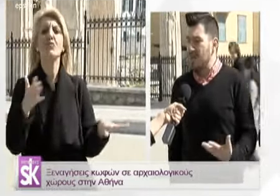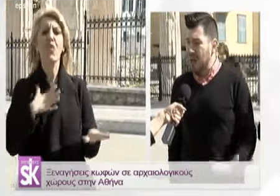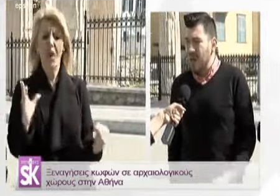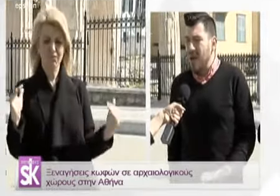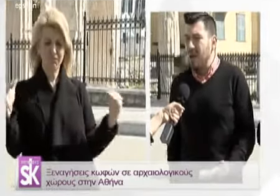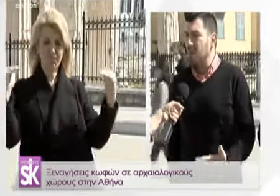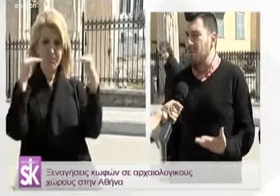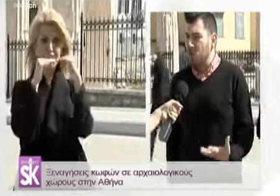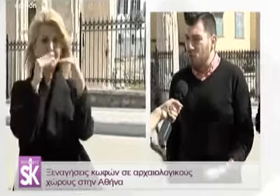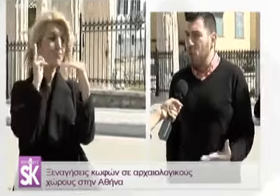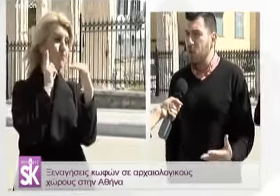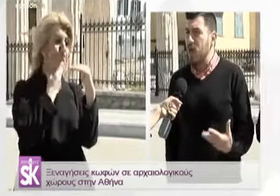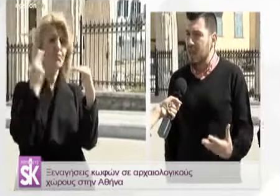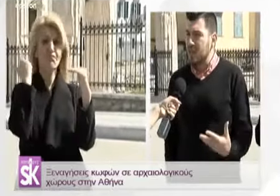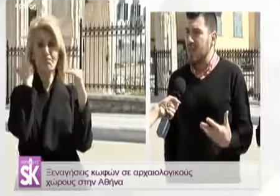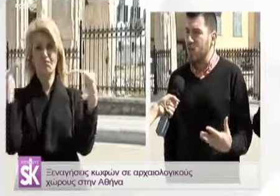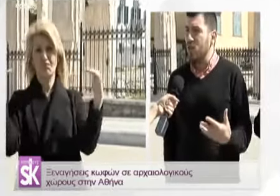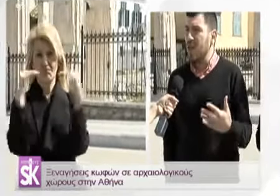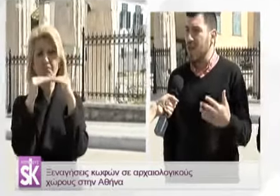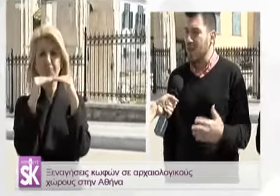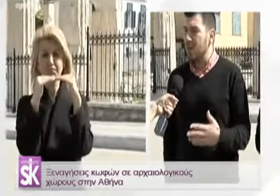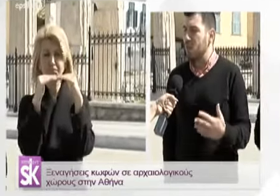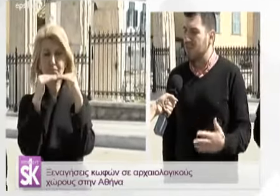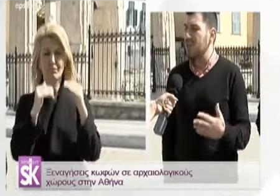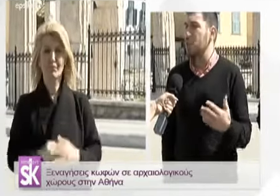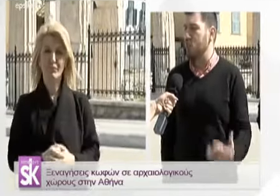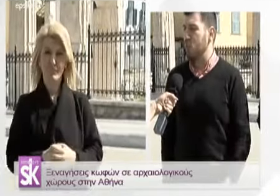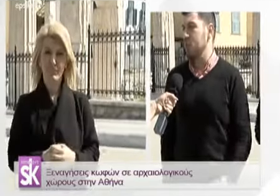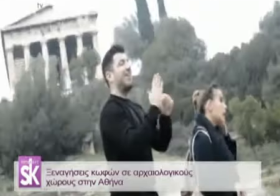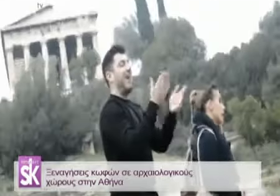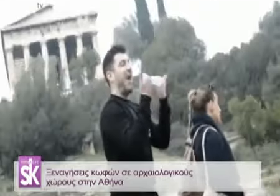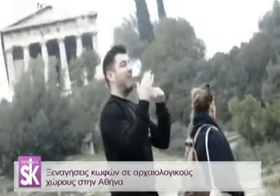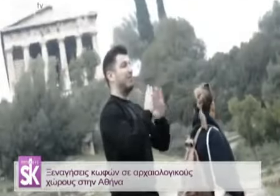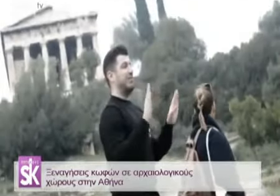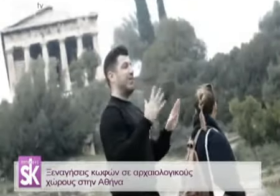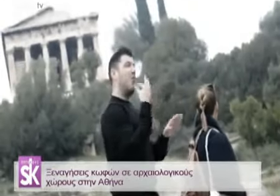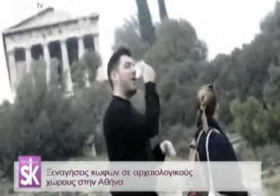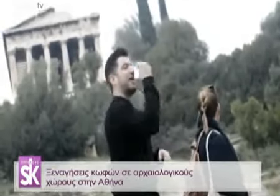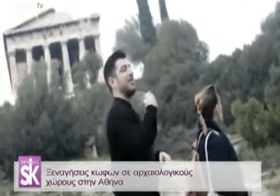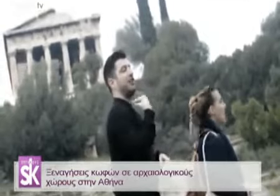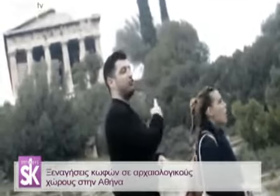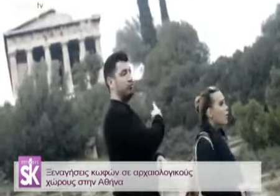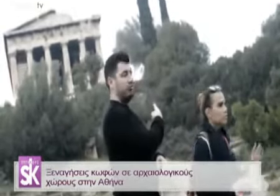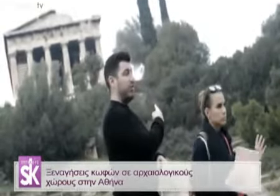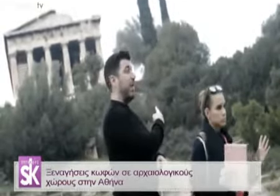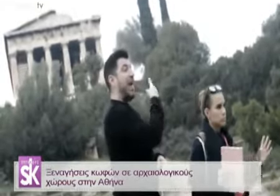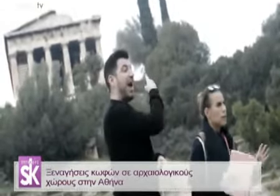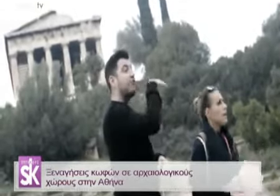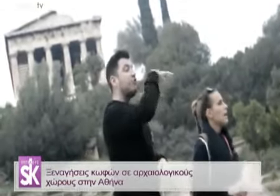σεμινάρια, παντού όπου χρειάζεται να έχουν η ίδια πρόσβαση με τους ακούοντες. Οι άνθρωποι οι οποίοι έχουν έρθει σε ξαναγήσεις αυτές, τι σου λένε